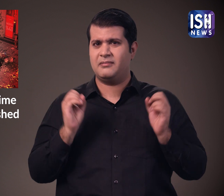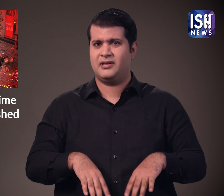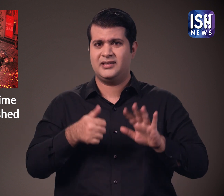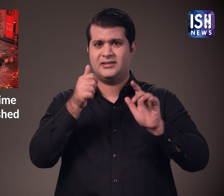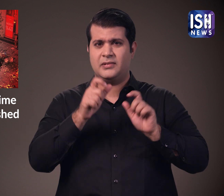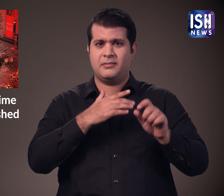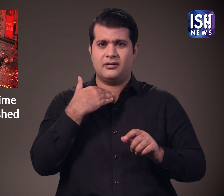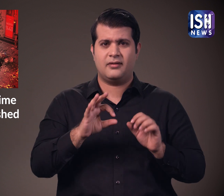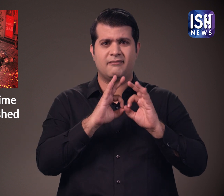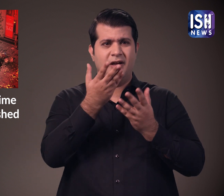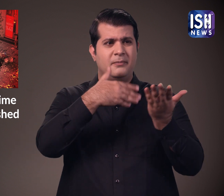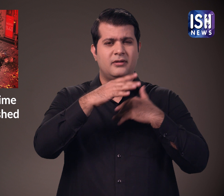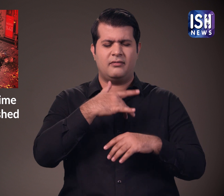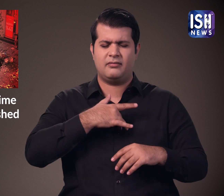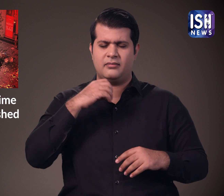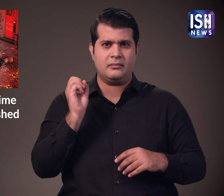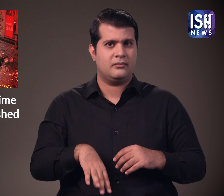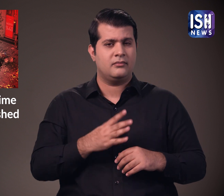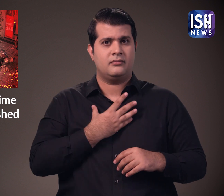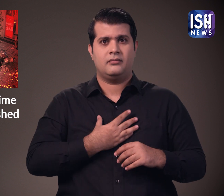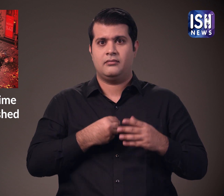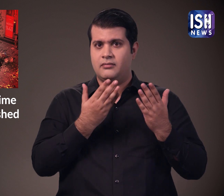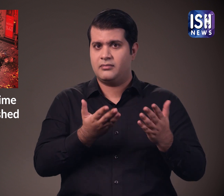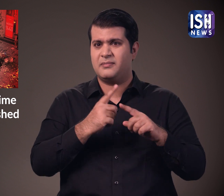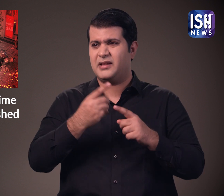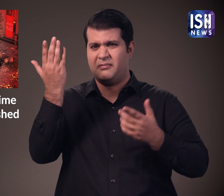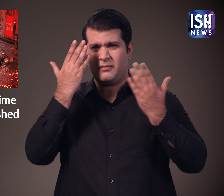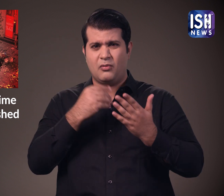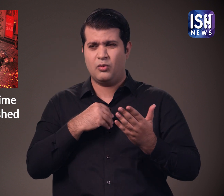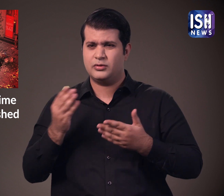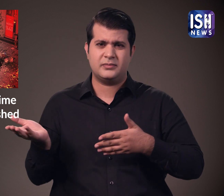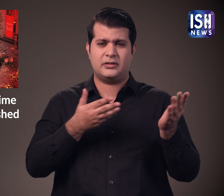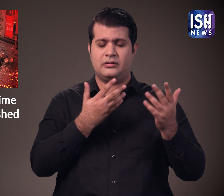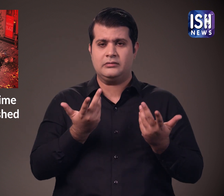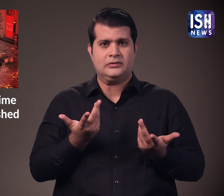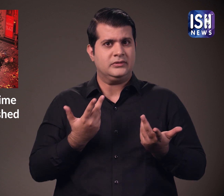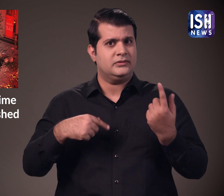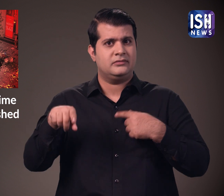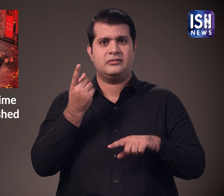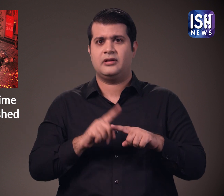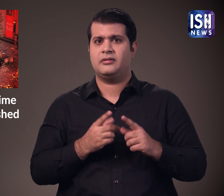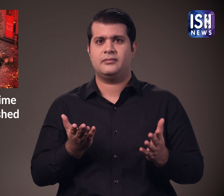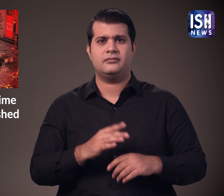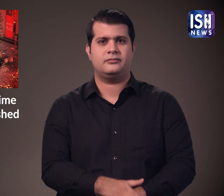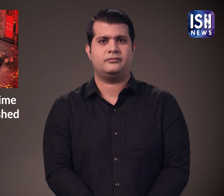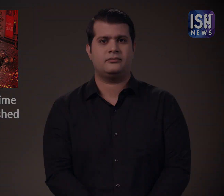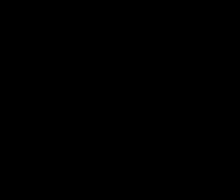बात है। छे वृतकों के परिवार में कोहराम मज गया है और घायलों को अस्पतार ले जाया गया है। जी